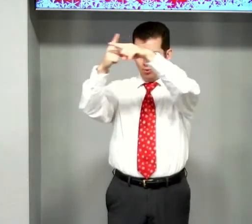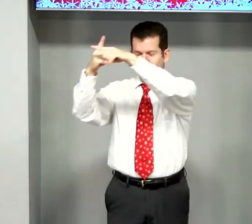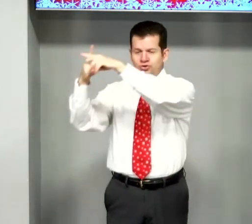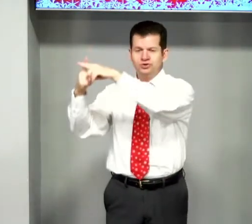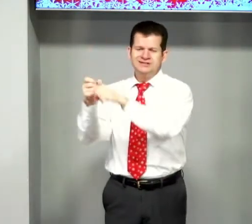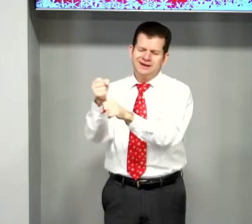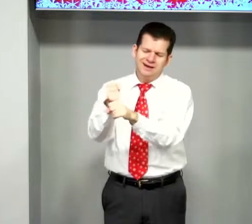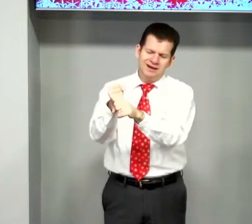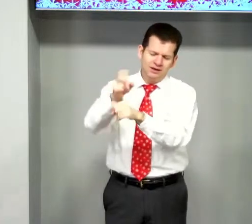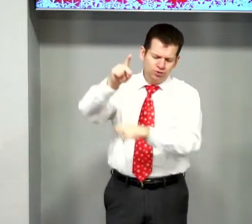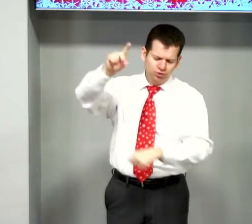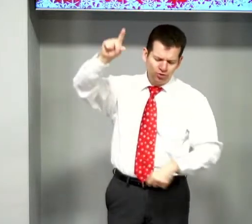muitos anos,